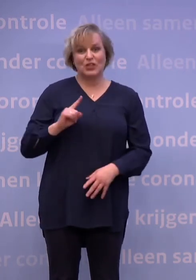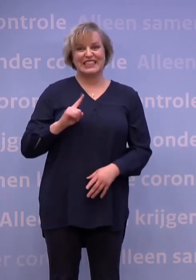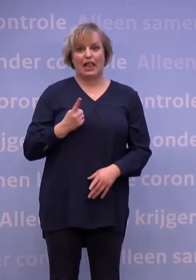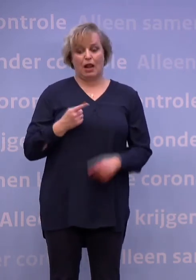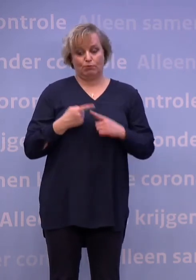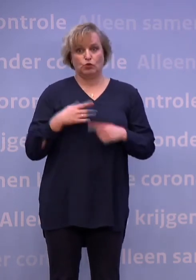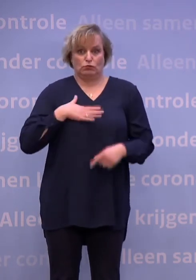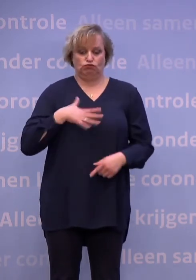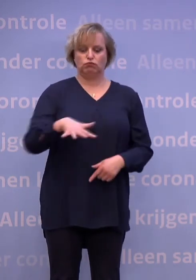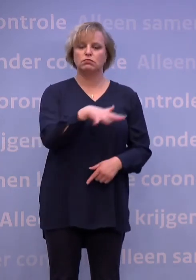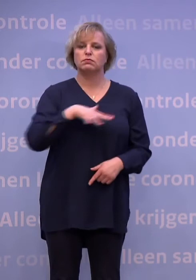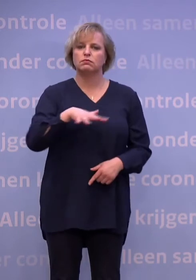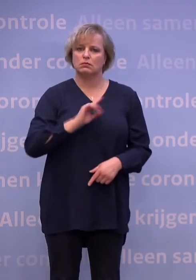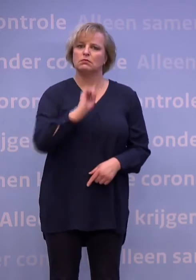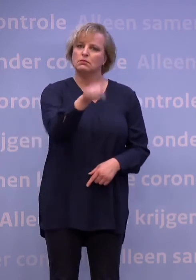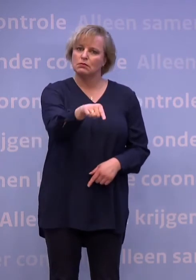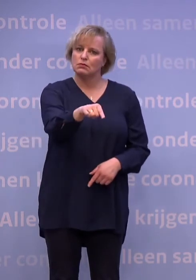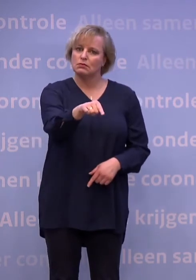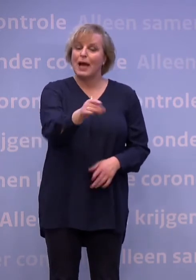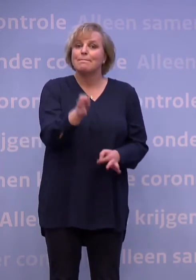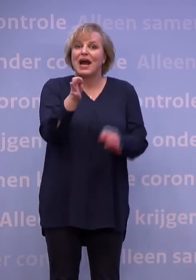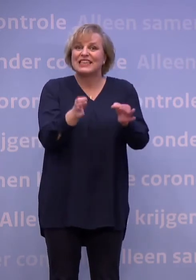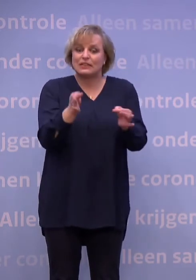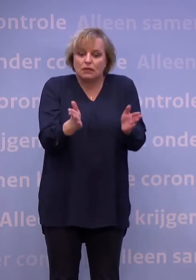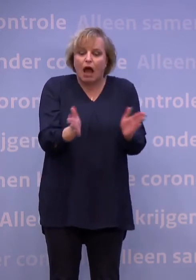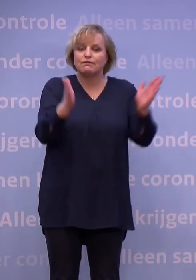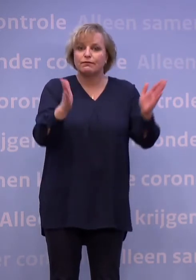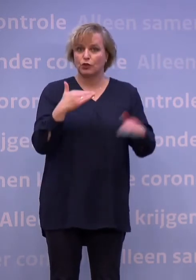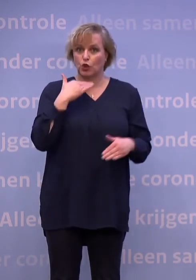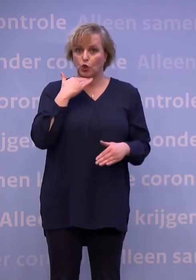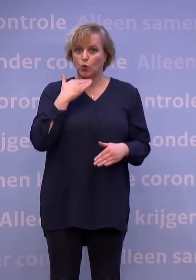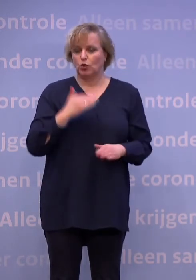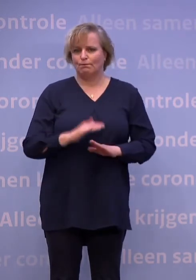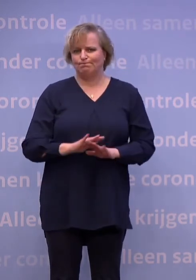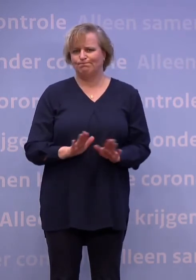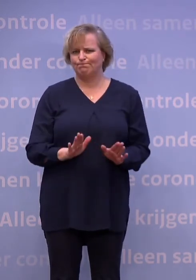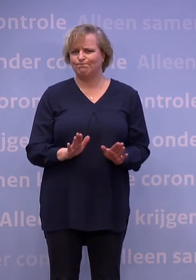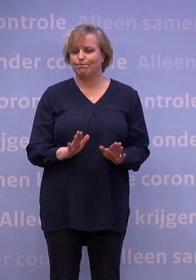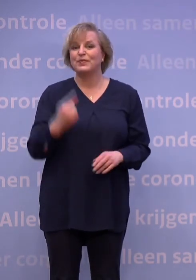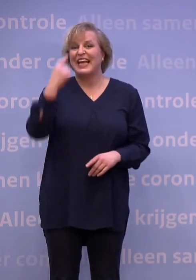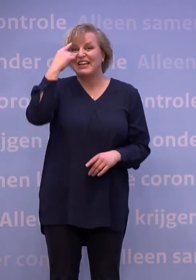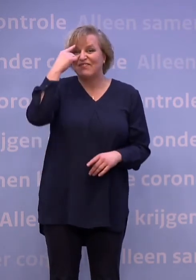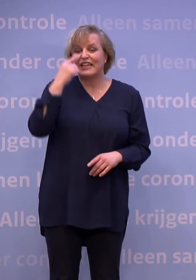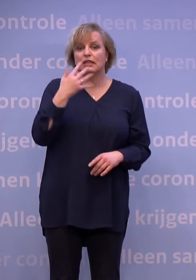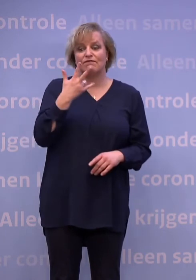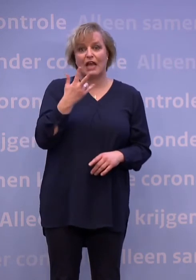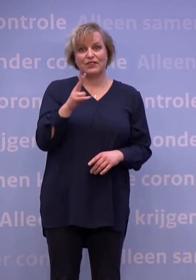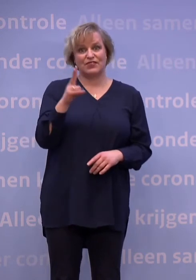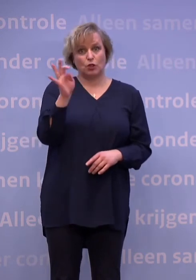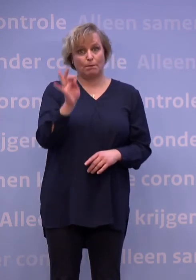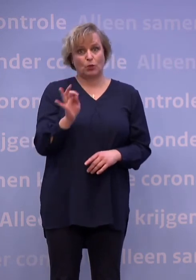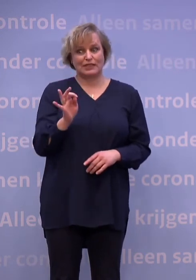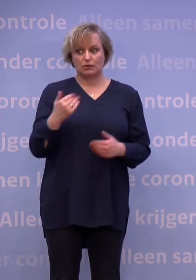terecht. Maar met alleen testen bestrijden we dat virus niet. Want we weten dat ook ruim een kwart van de mensen met een positieve